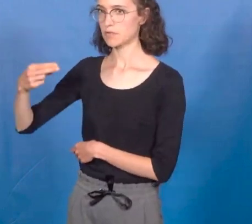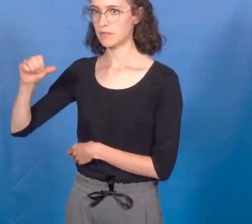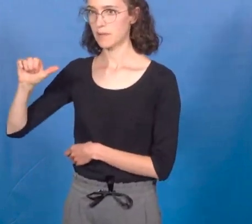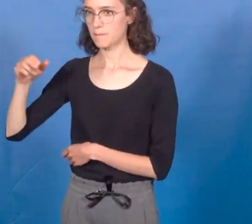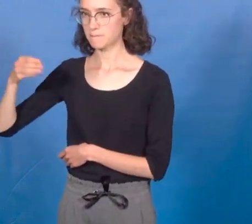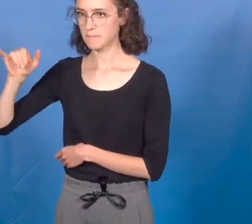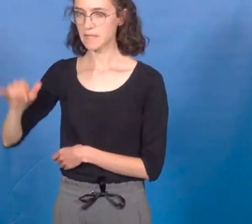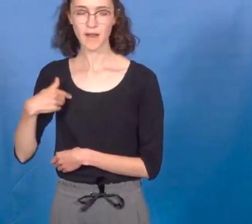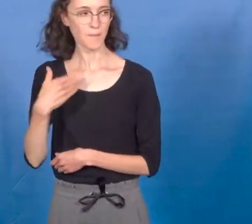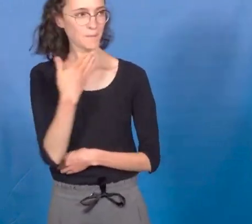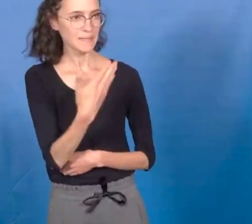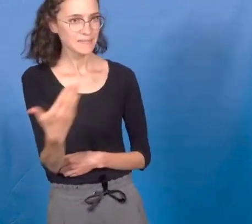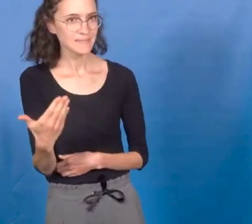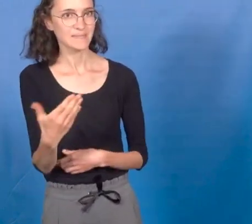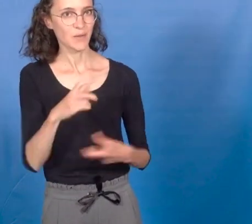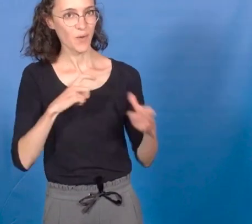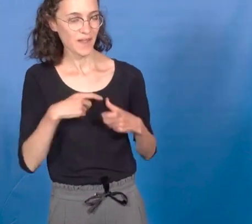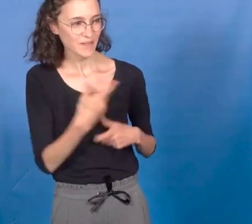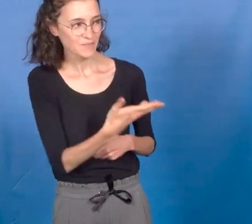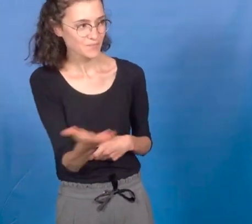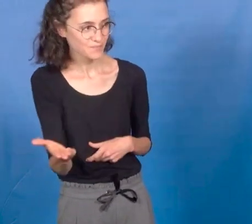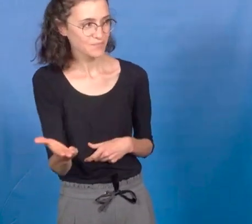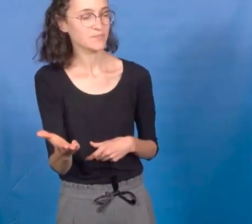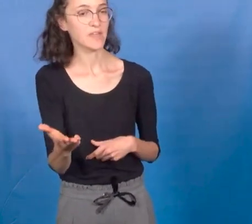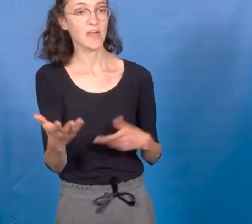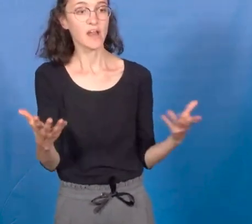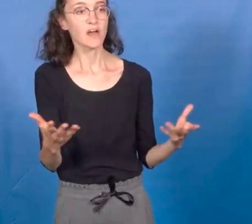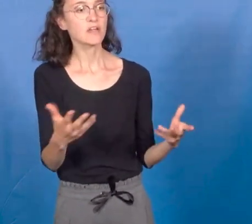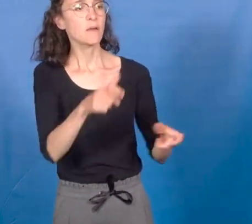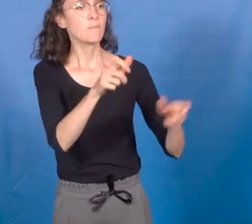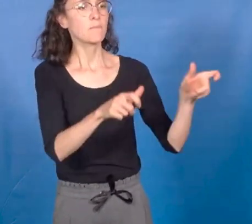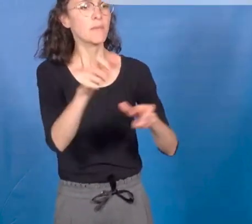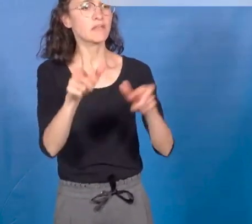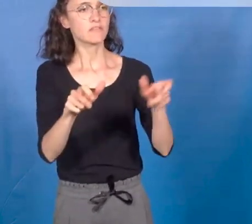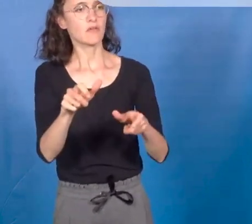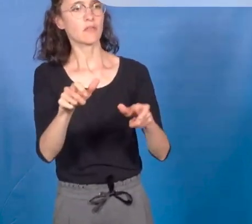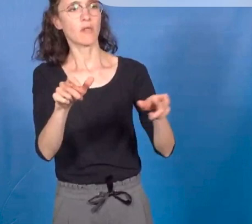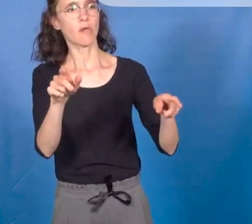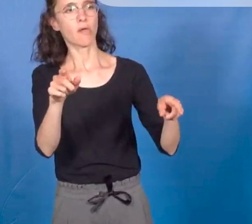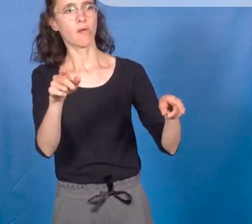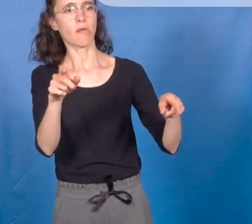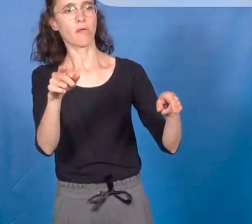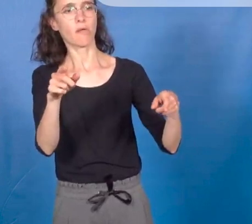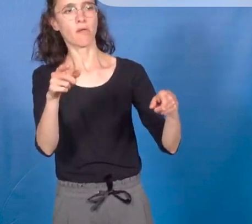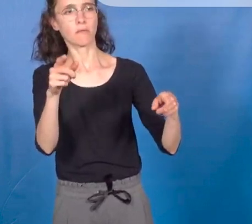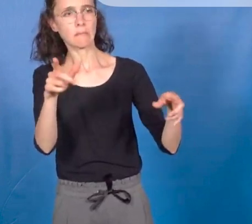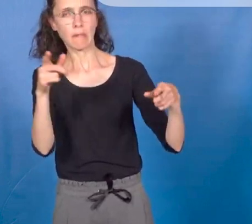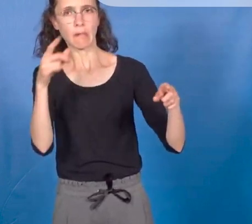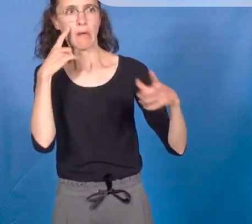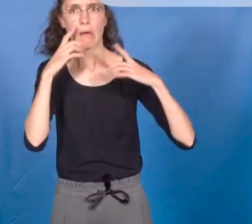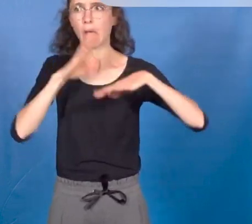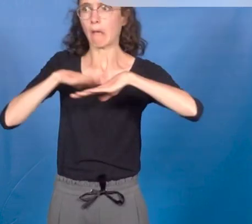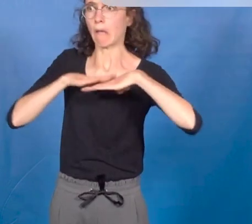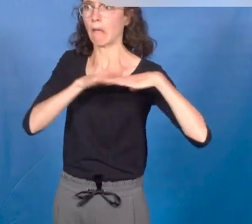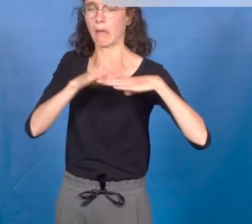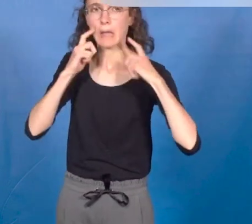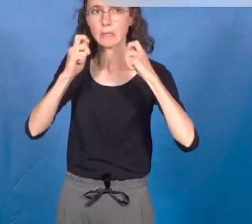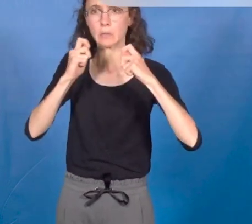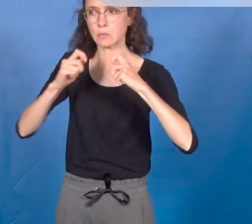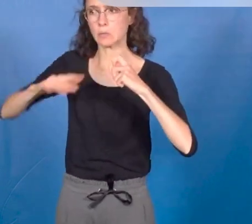Certains parmi vous crient au loup qui serait incarné par les soulèvements de la terre, mais c'est la forêt qui brûle.